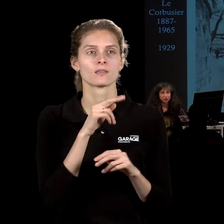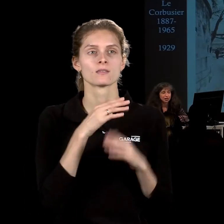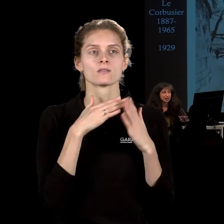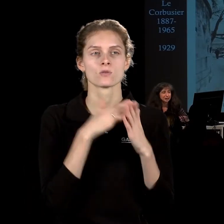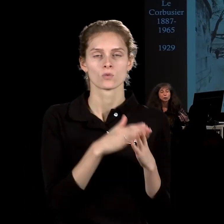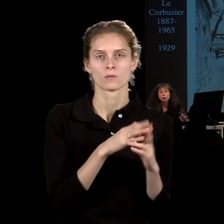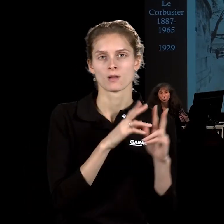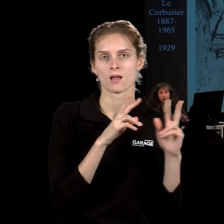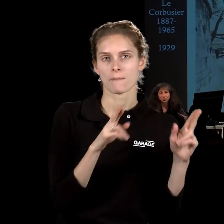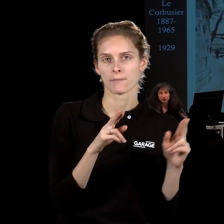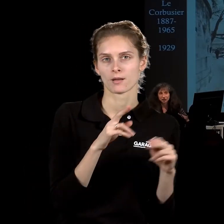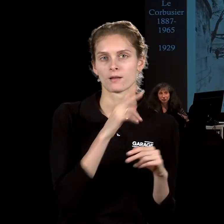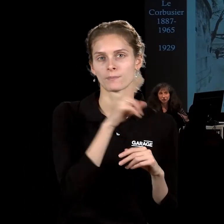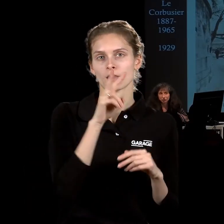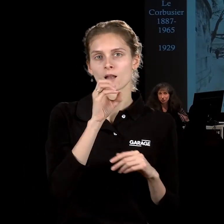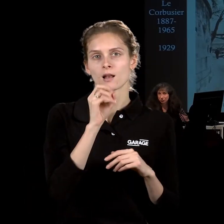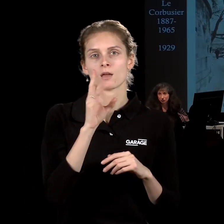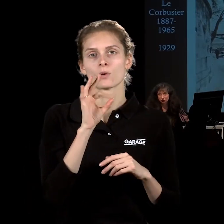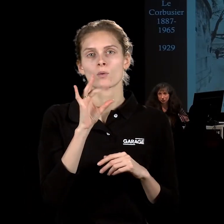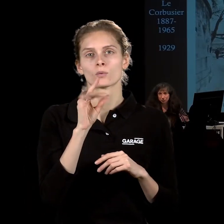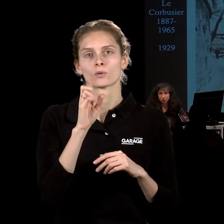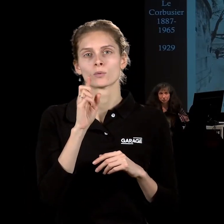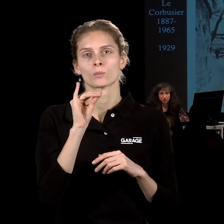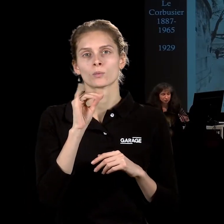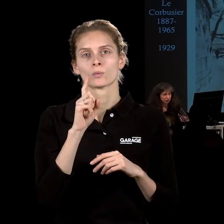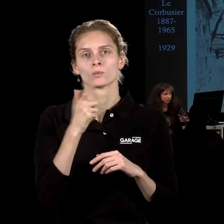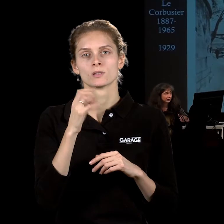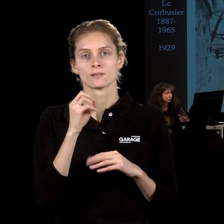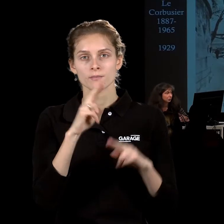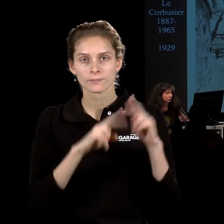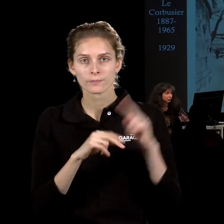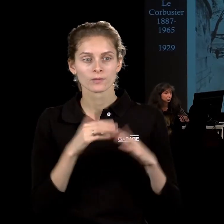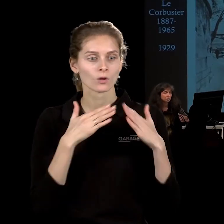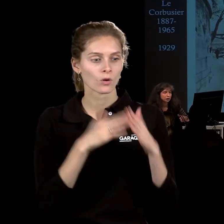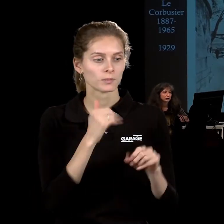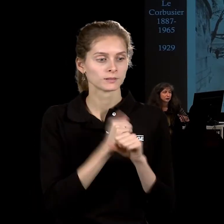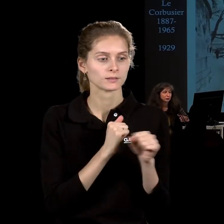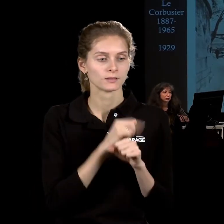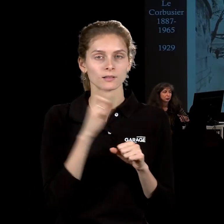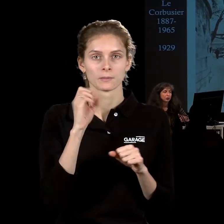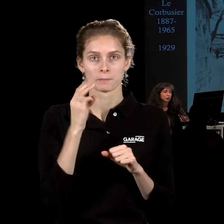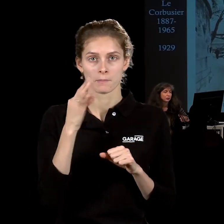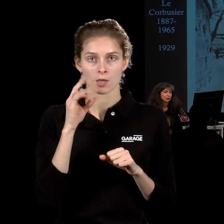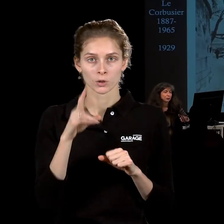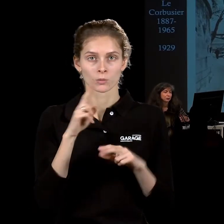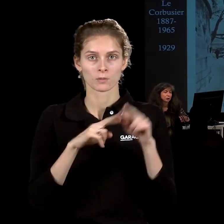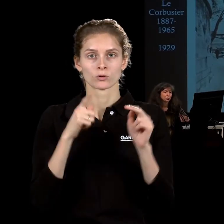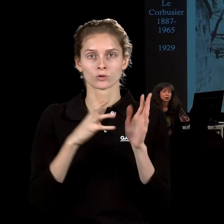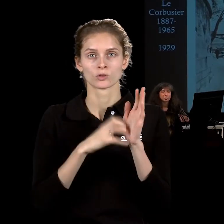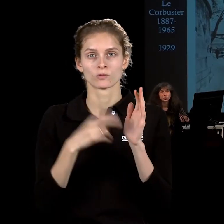это корабль из бетона, то есть это корабль, который никуда особенно не может плавать, построен он в 1929 году, для